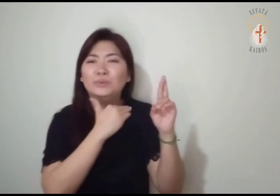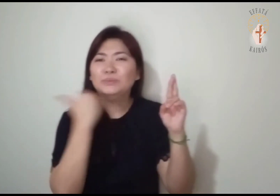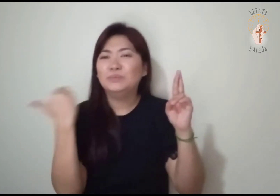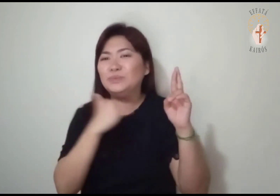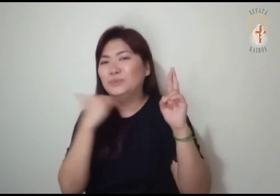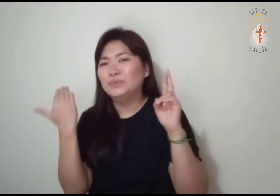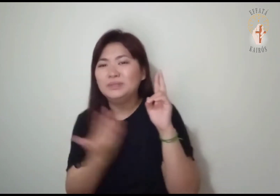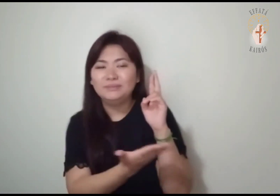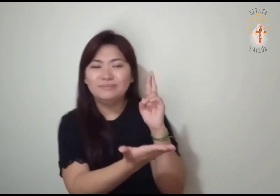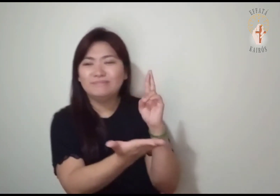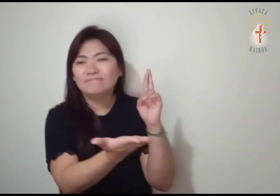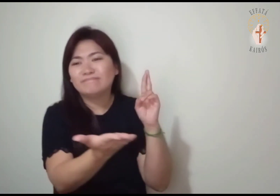seus amigos.